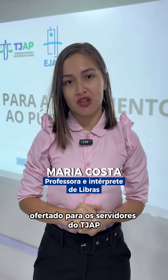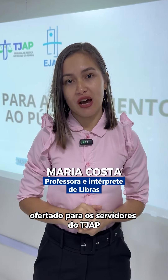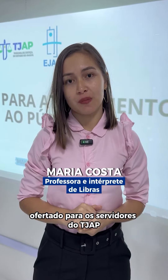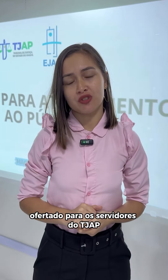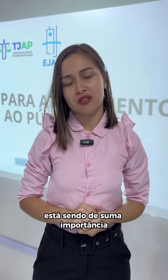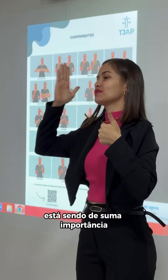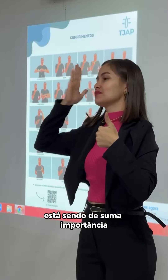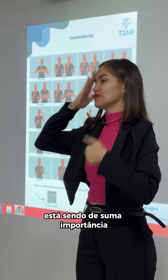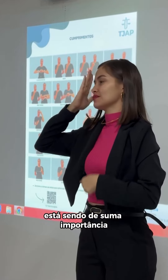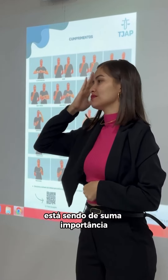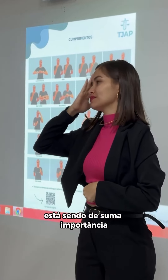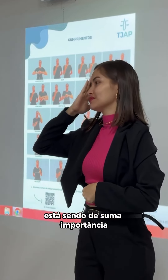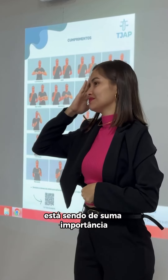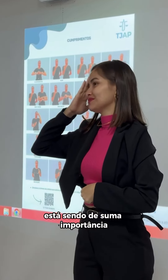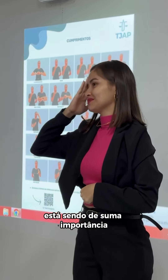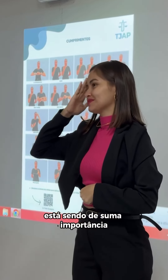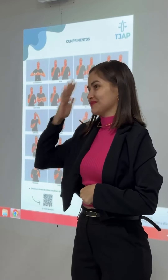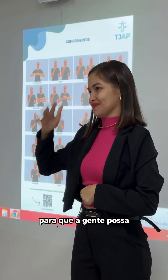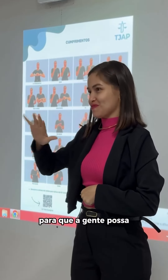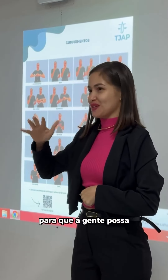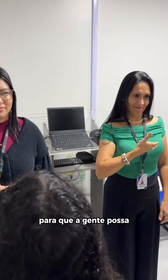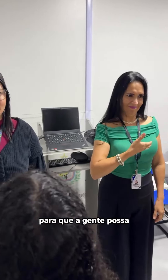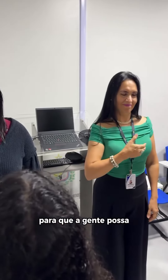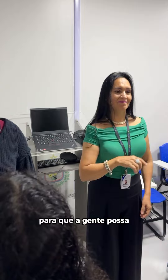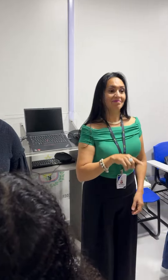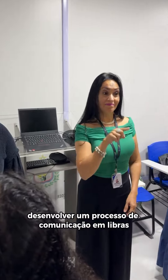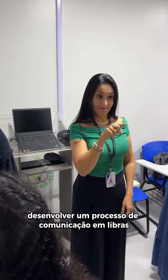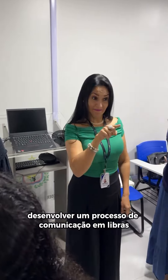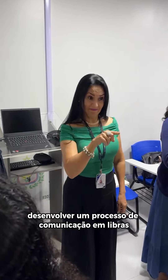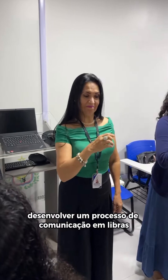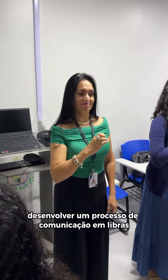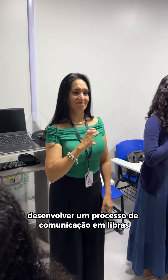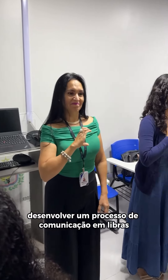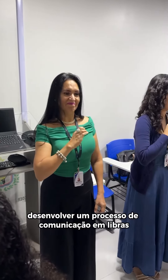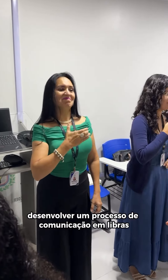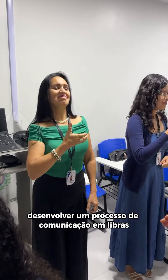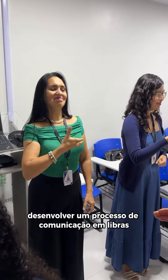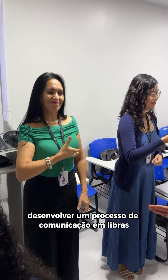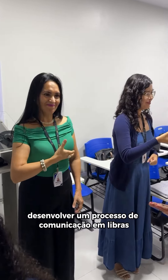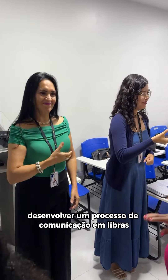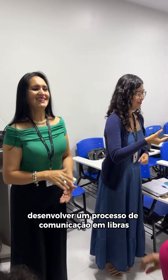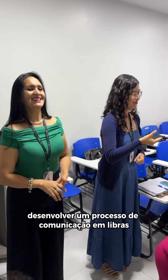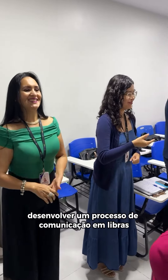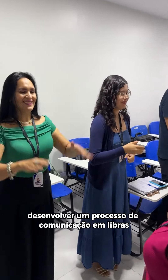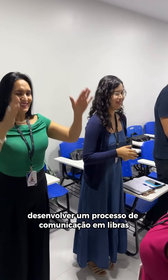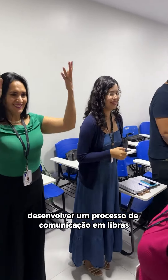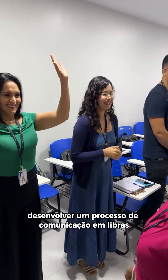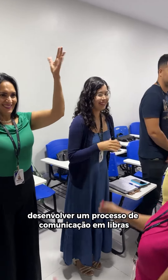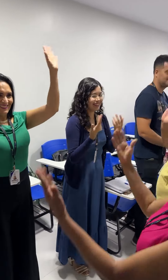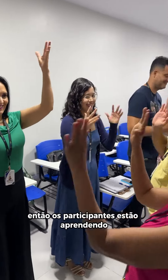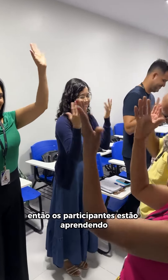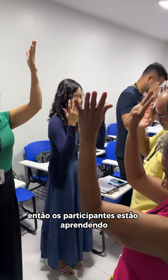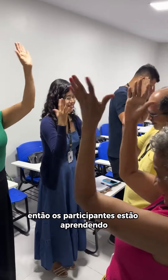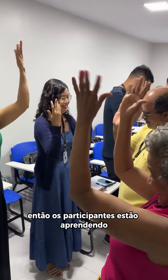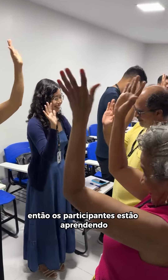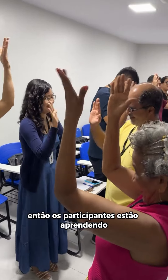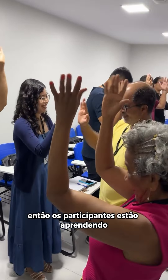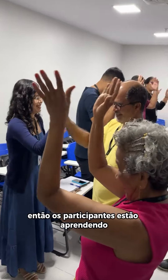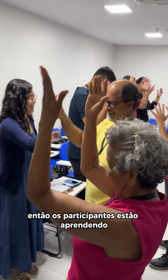Tejato, está sendo de suma importância para que a gente possa desenvolver um processo de comunicação em Libras. Então, os participantes